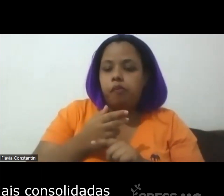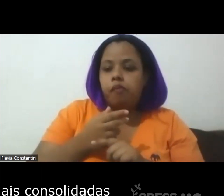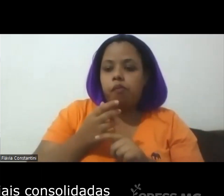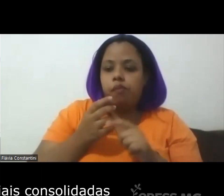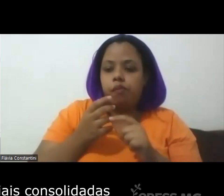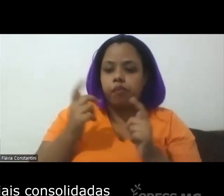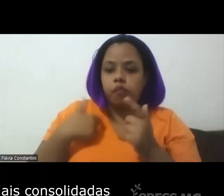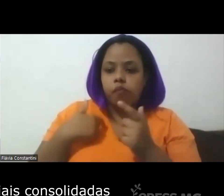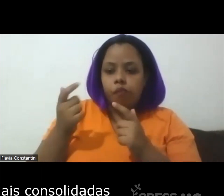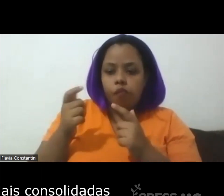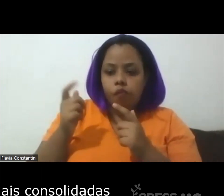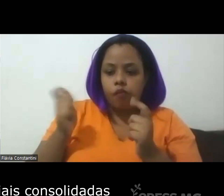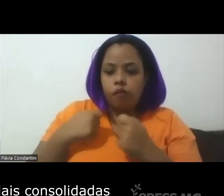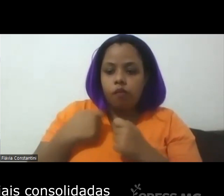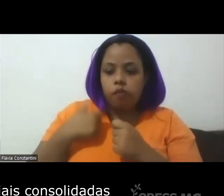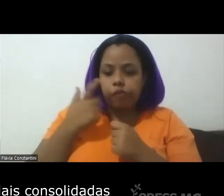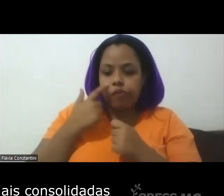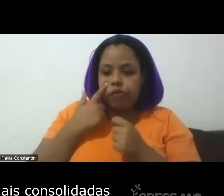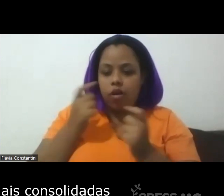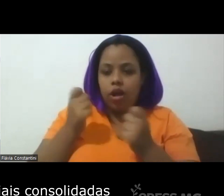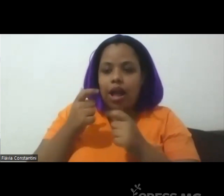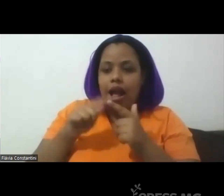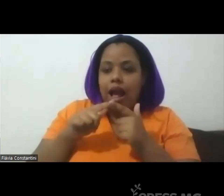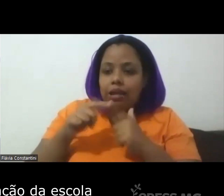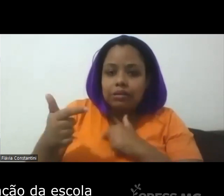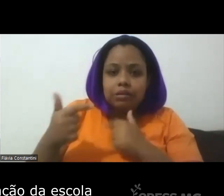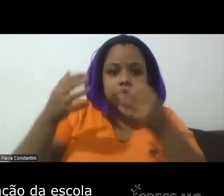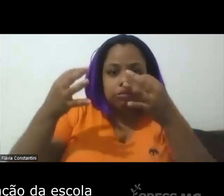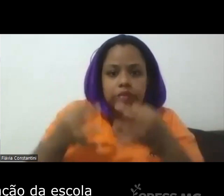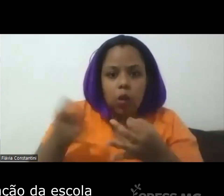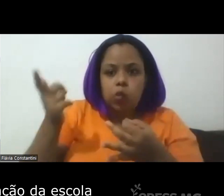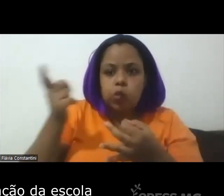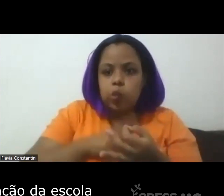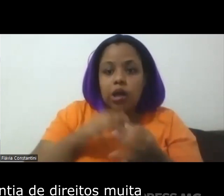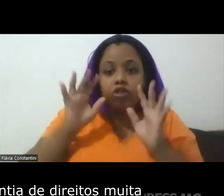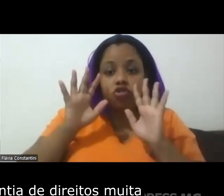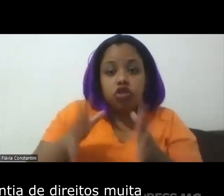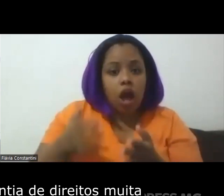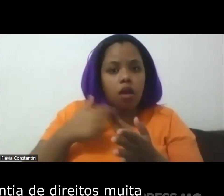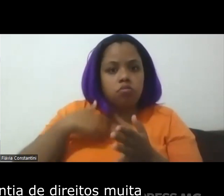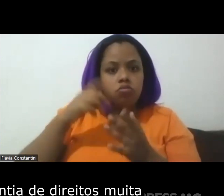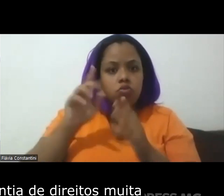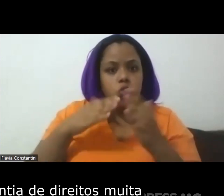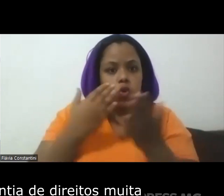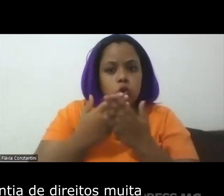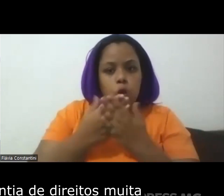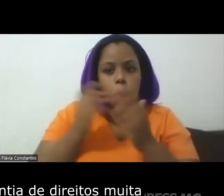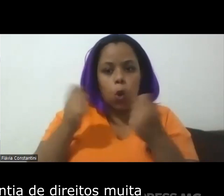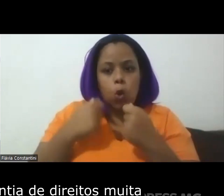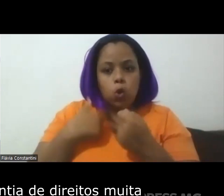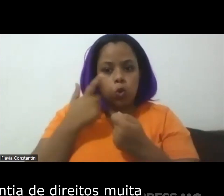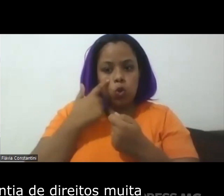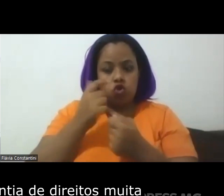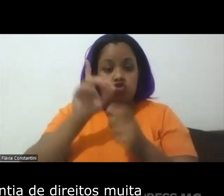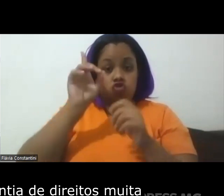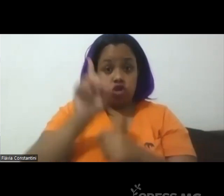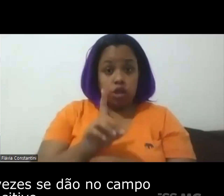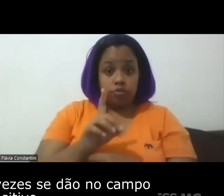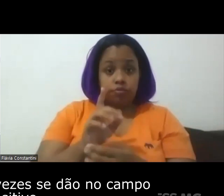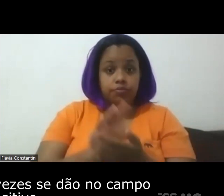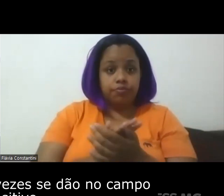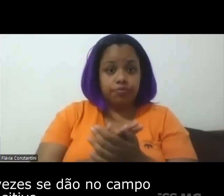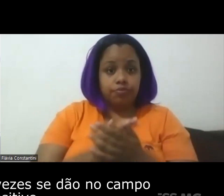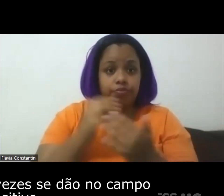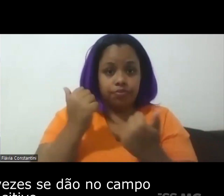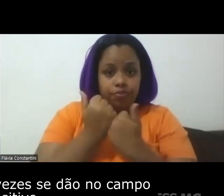ações intersetoriais consolidadas e uma integração da escola com um sistema de garantia de direitos muitas